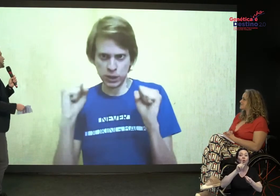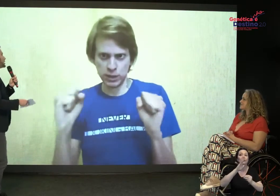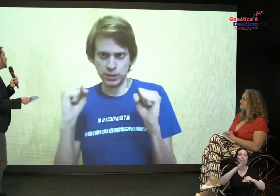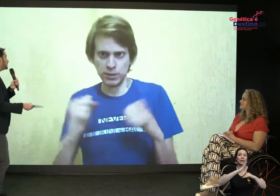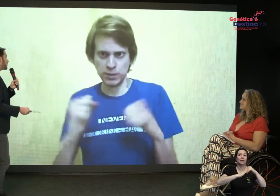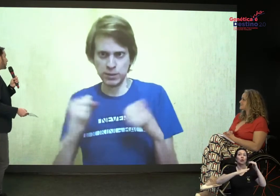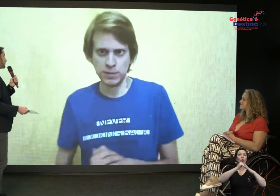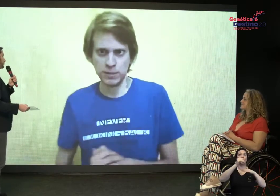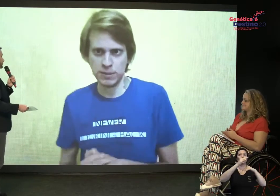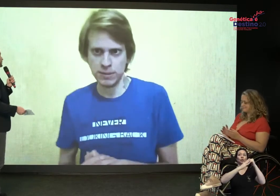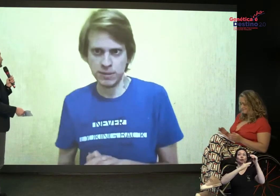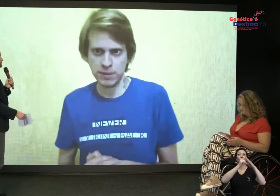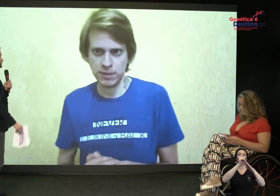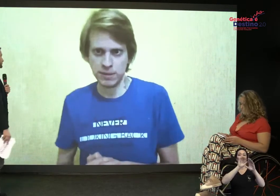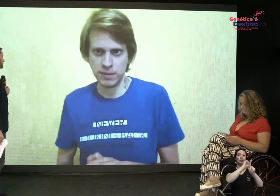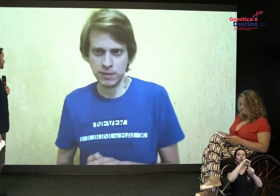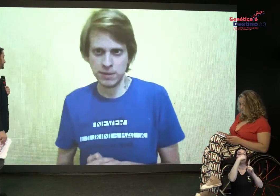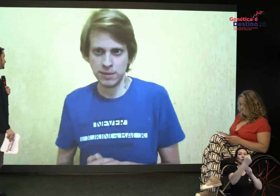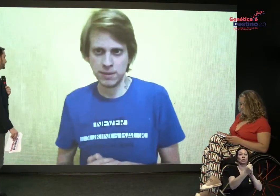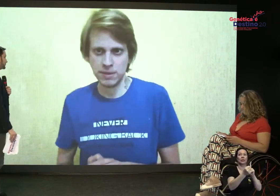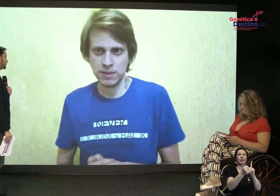anticapacitista?